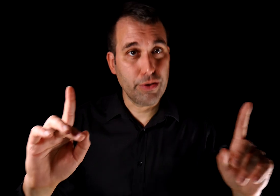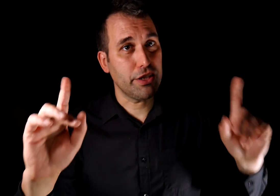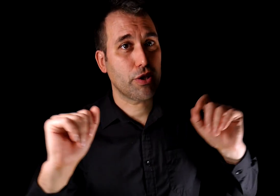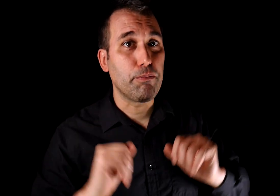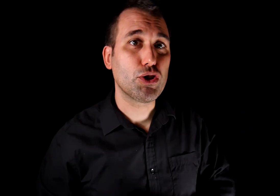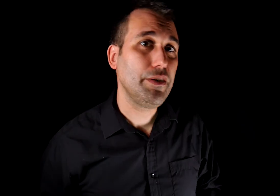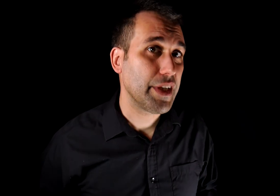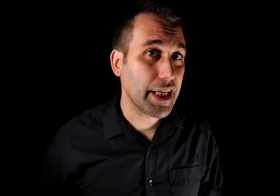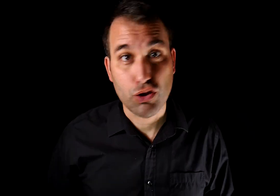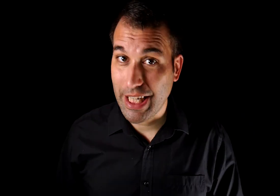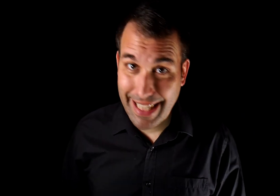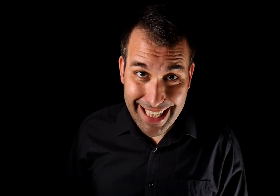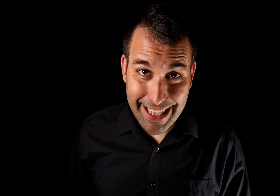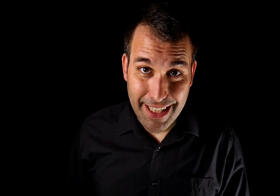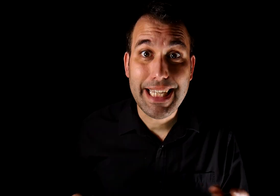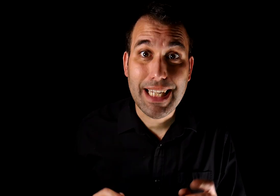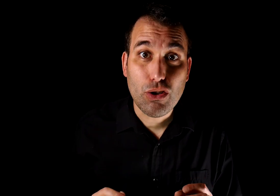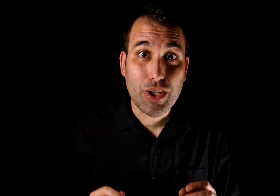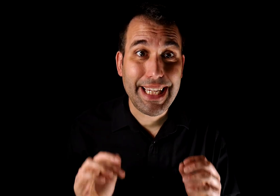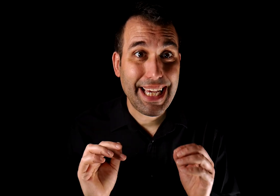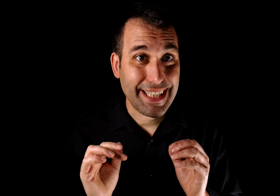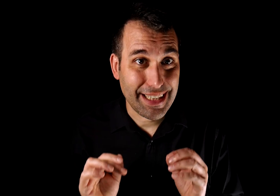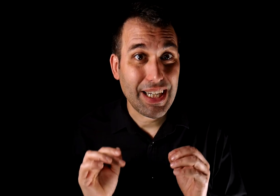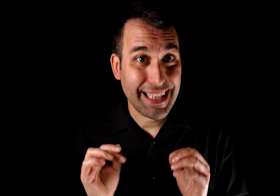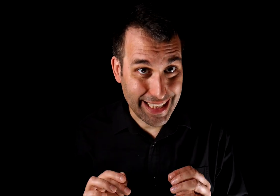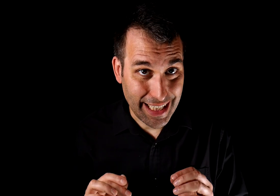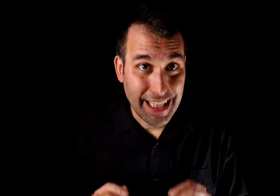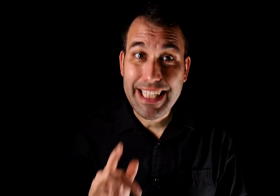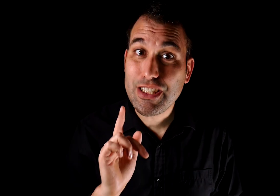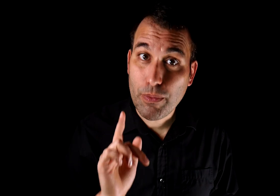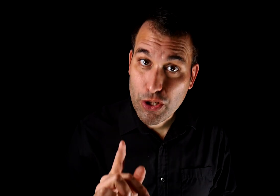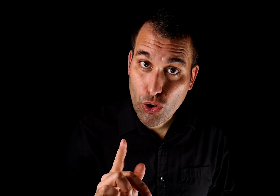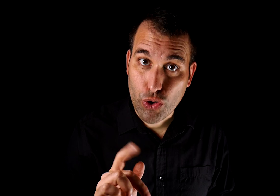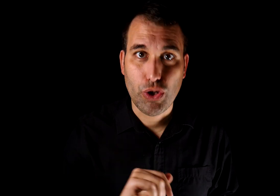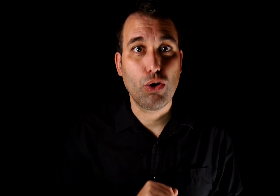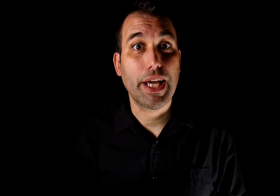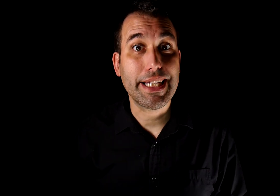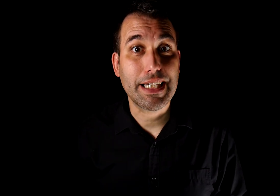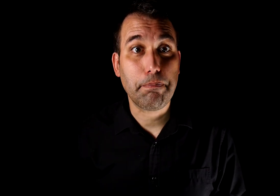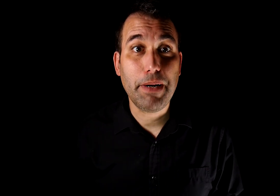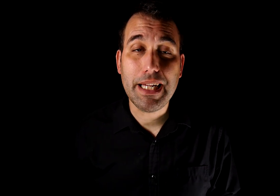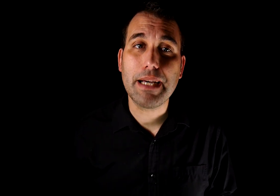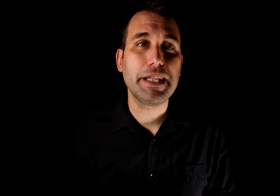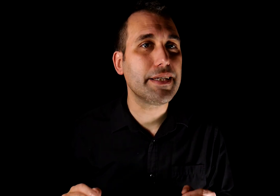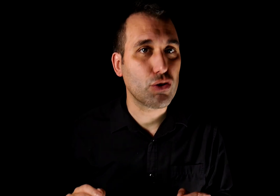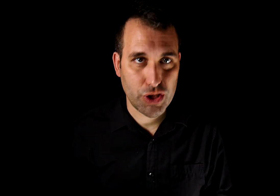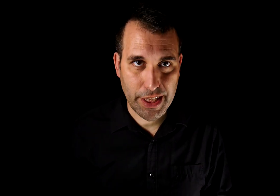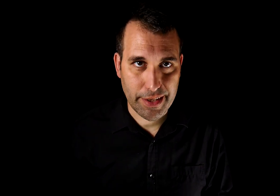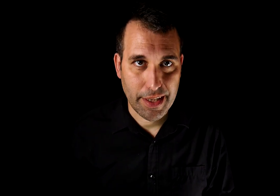eso tampoco significa que no sea nada. Es algo que hay que saber detectar, y sobre todo de lo que hay que ser plenamente consciente,